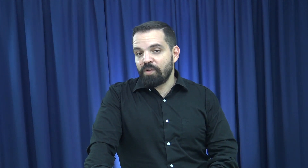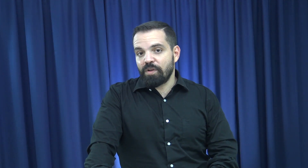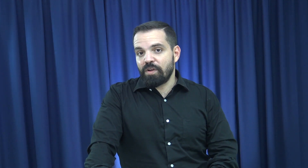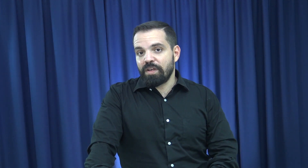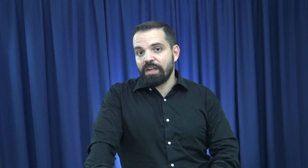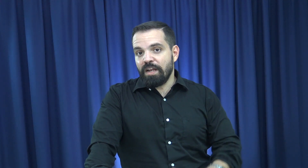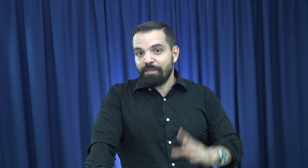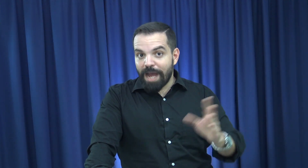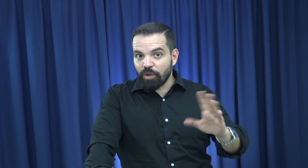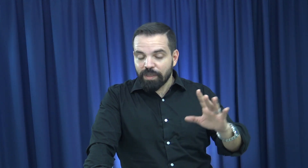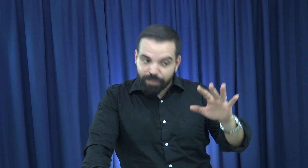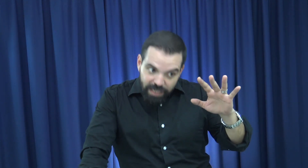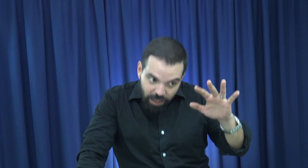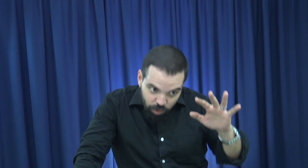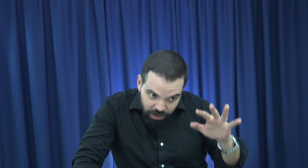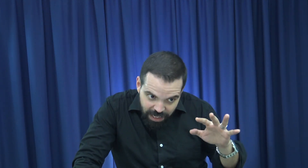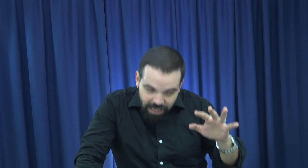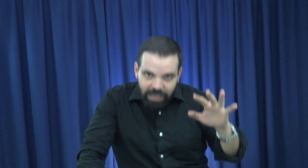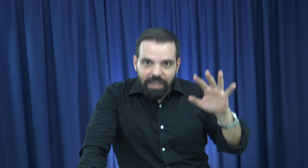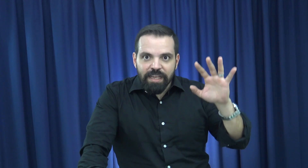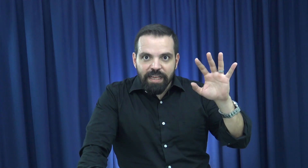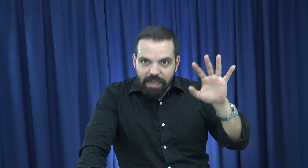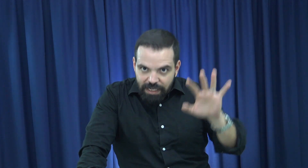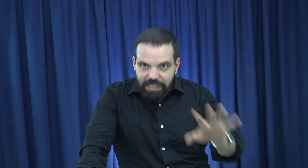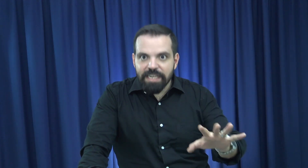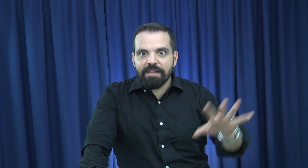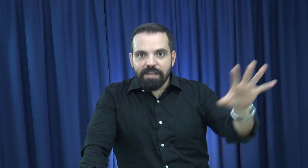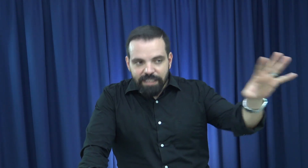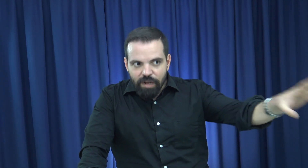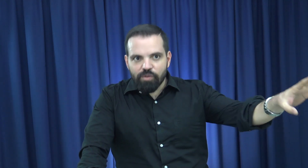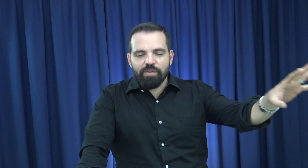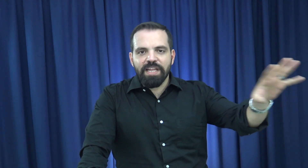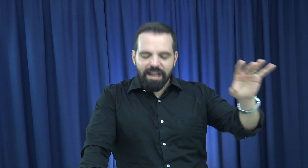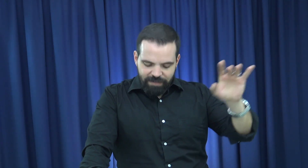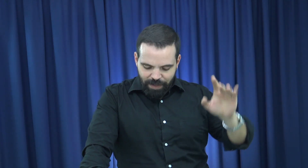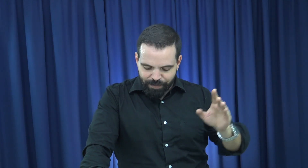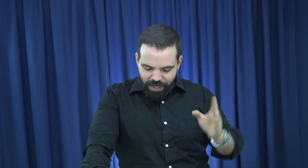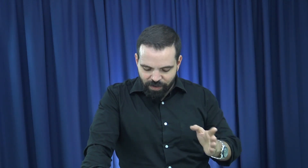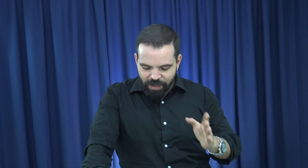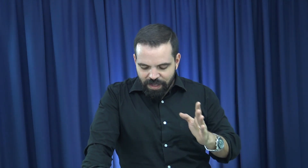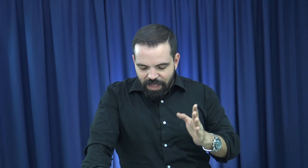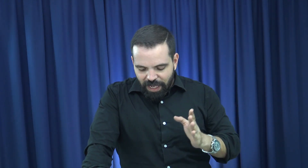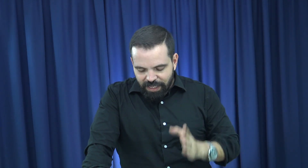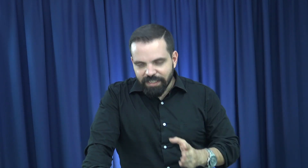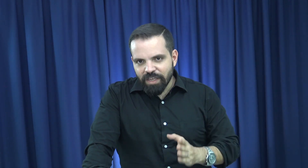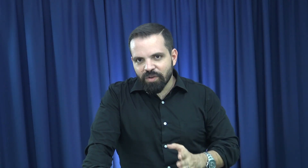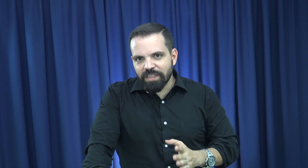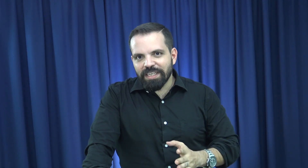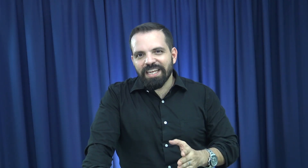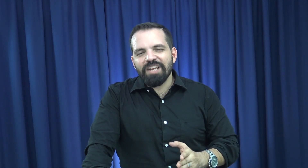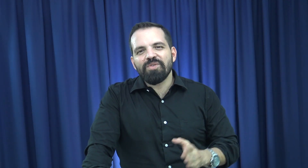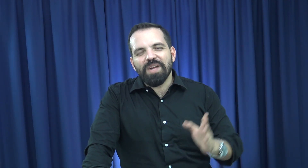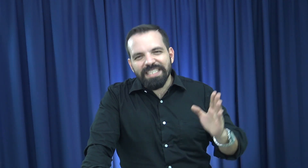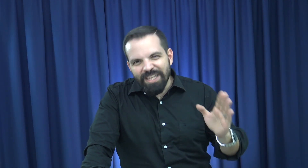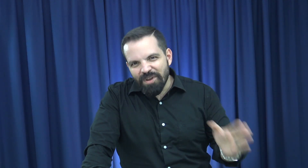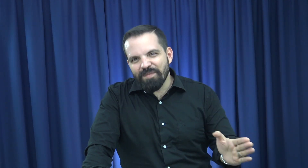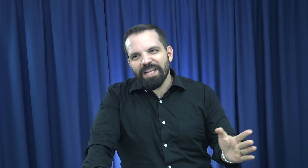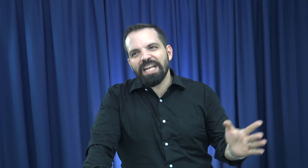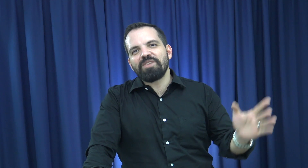Porque el malo se puede esconder en las tinieblas, en la oscuridad, ¿verdad? Pero aquí el Señor dice que Él nunca se duerme, que Él